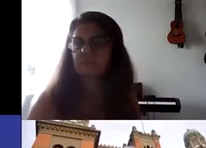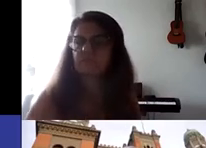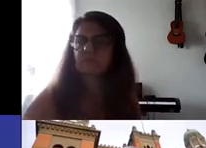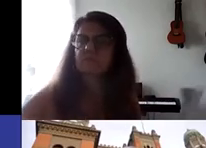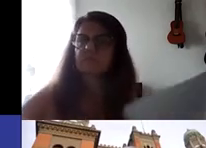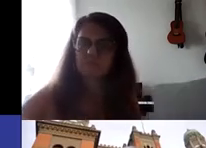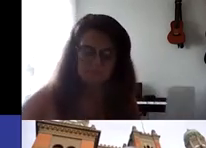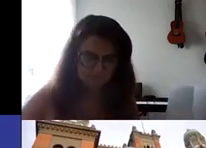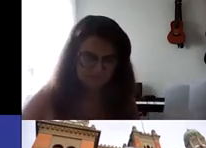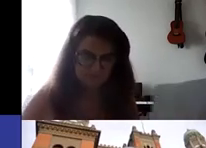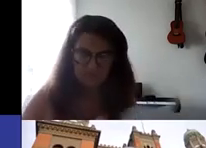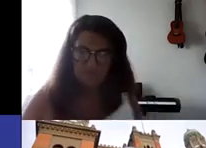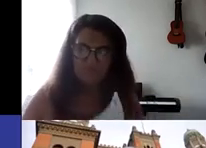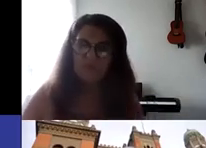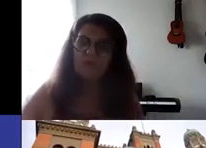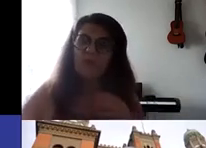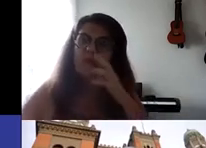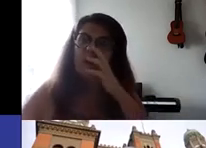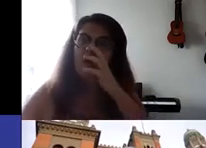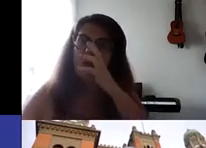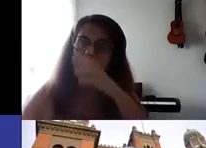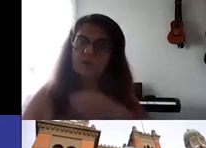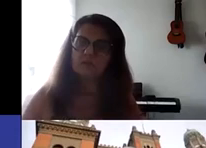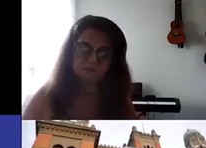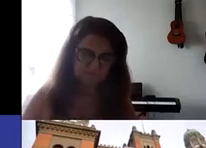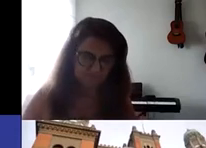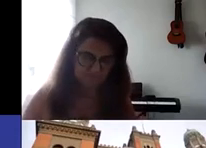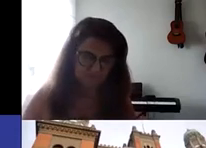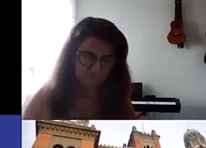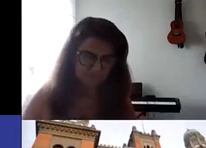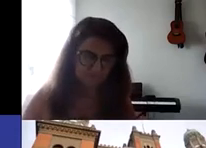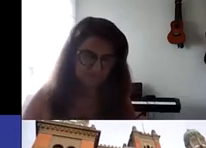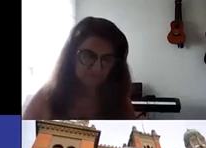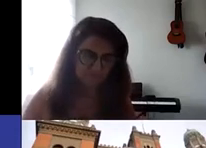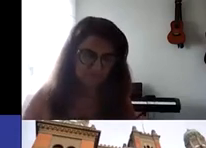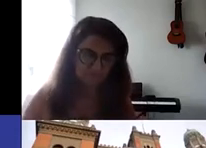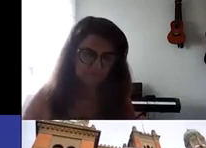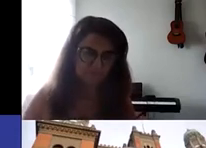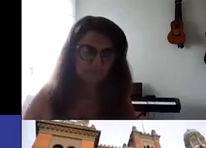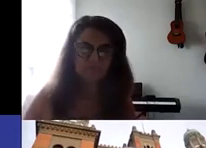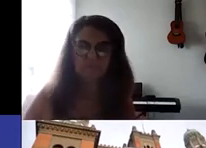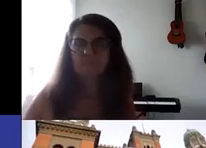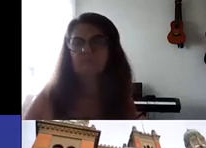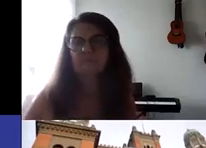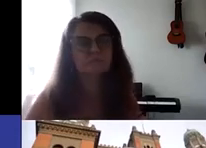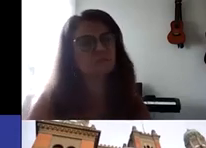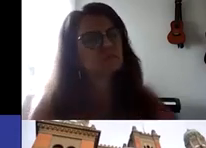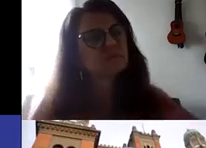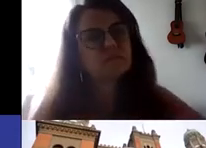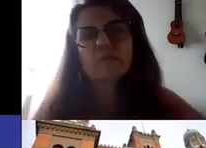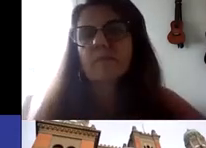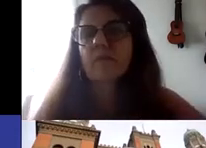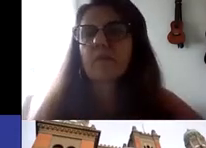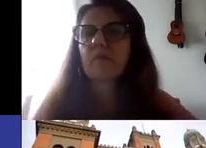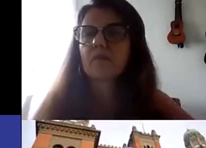Dia Nacional de Luta da Pessoa com Deficiência. Então a gente gosta de marcar a data. No ano passado o nosso tema foi educação, foi